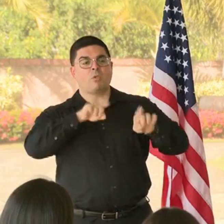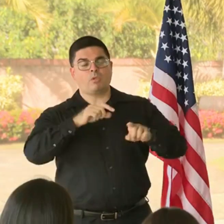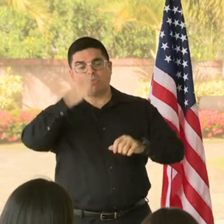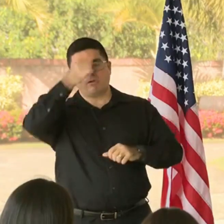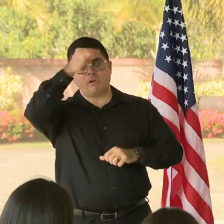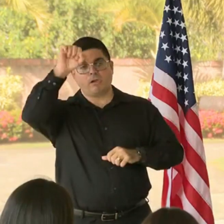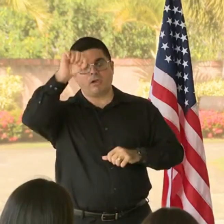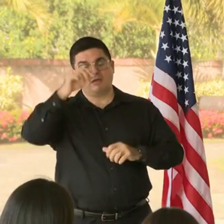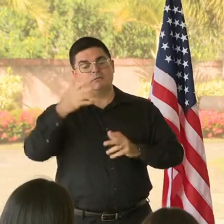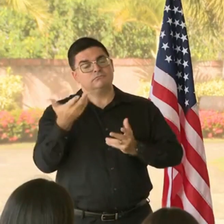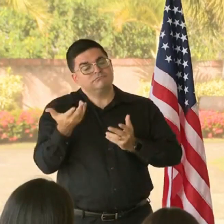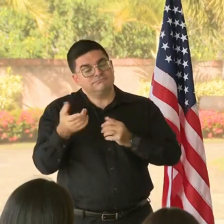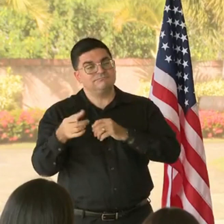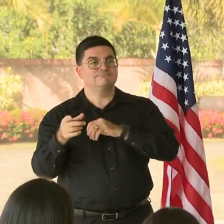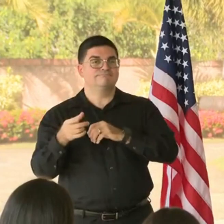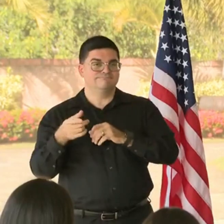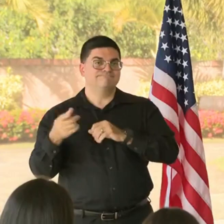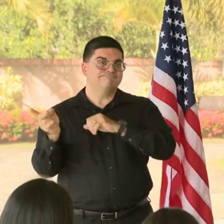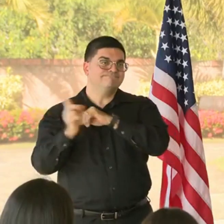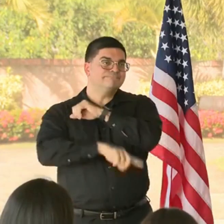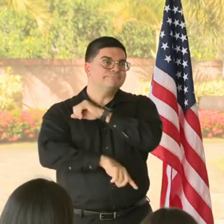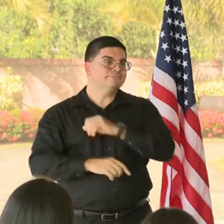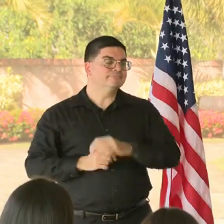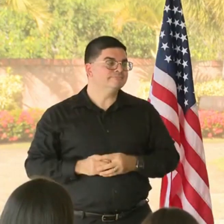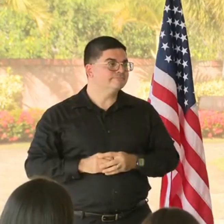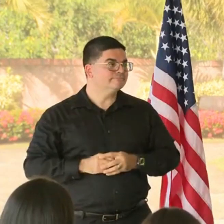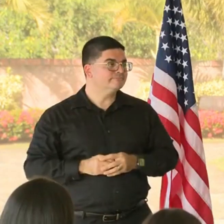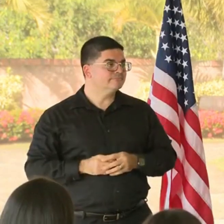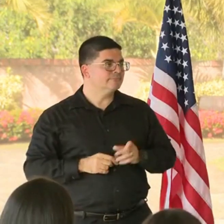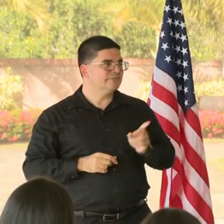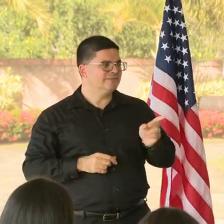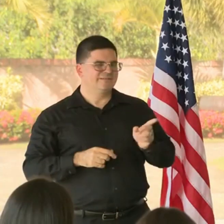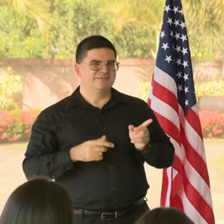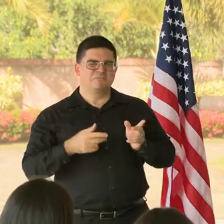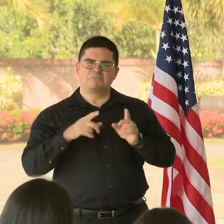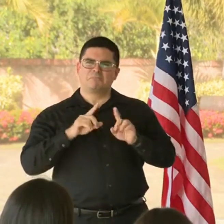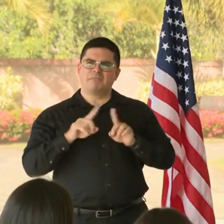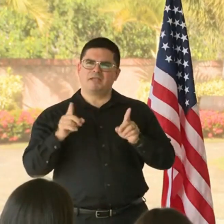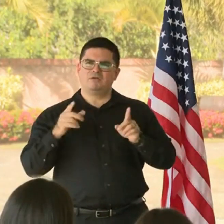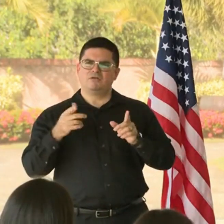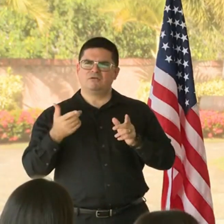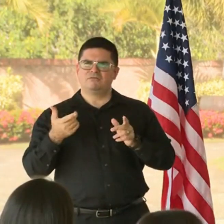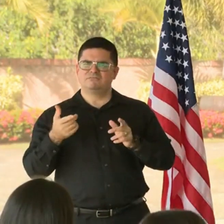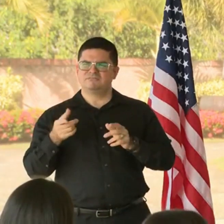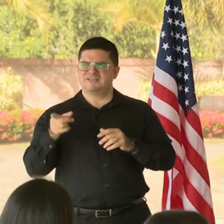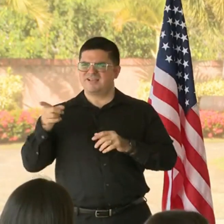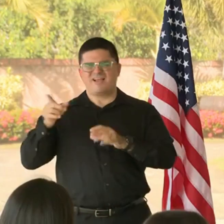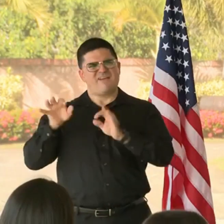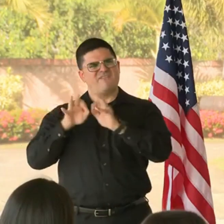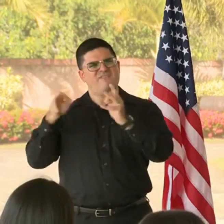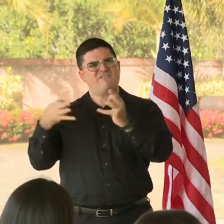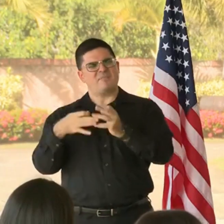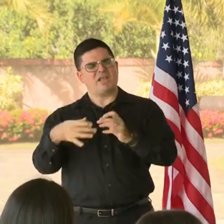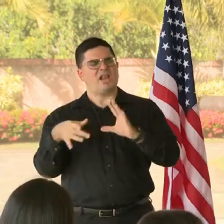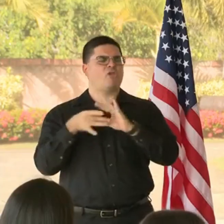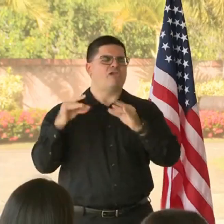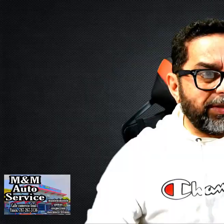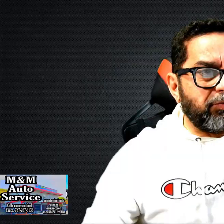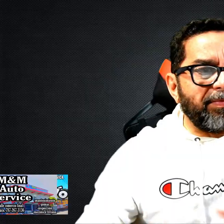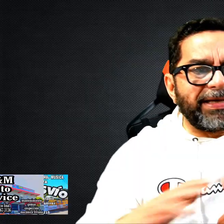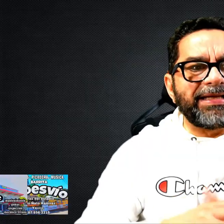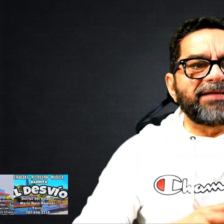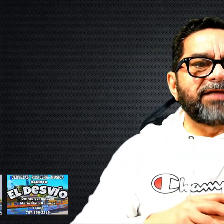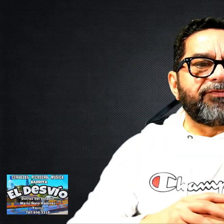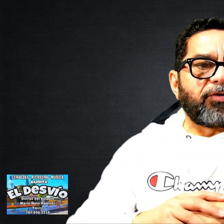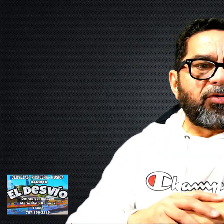2021 dijo el gobernador en esta misma conferencia de prensa junto al secretario de salud de